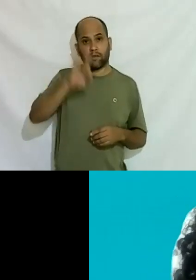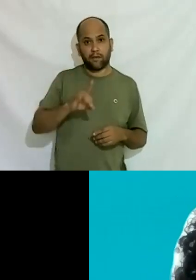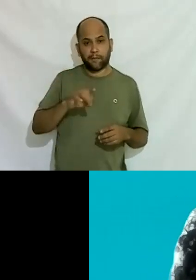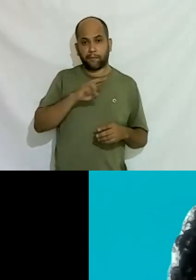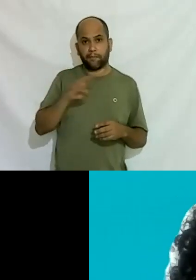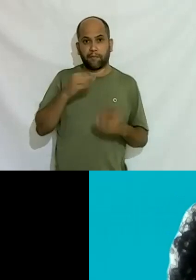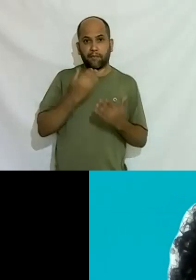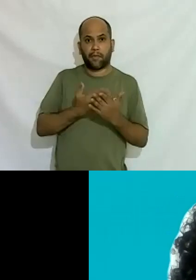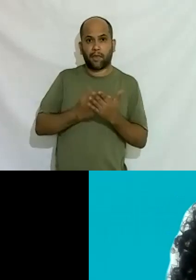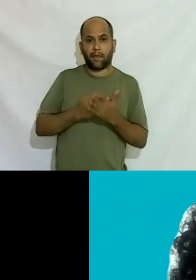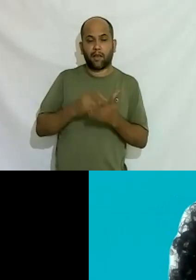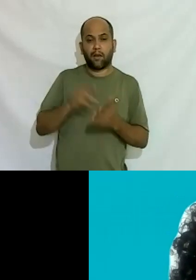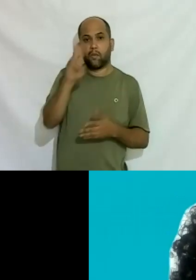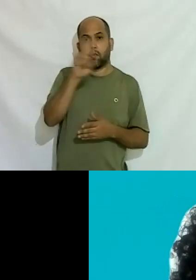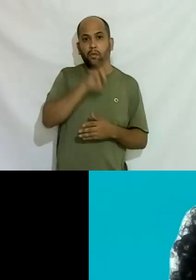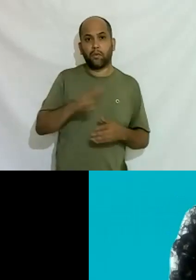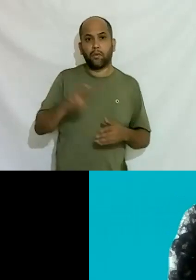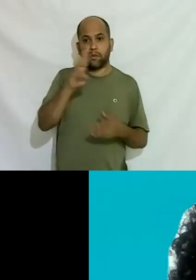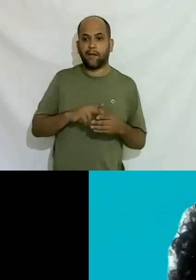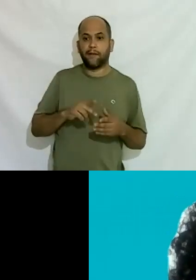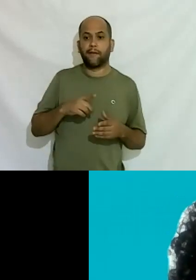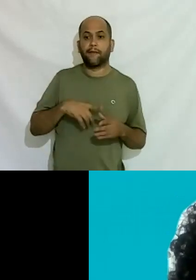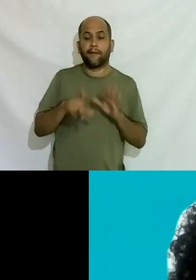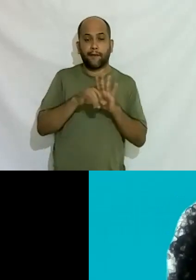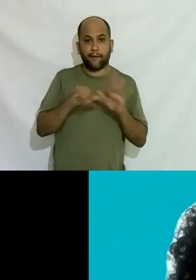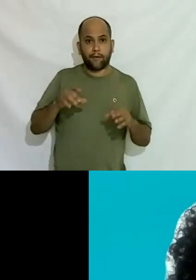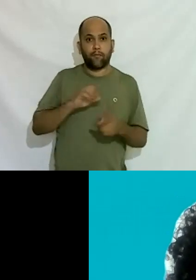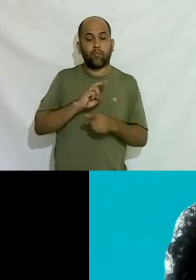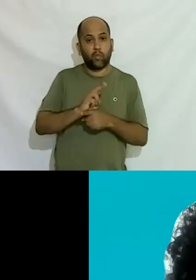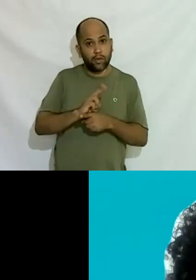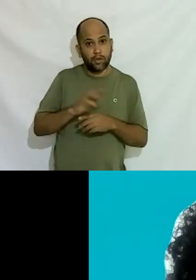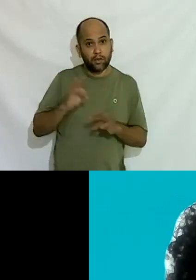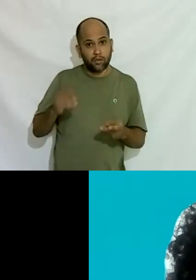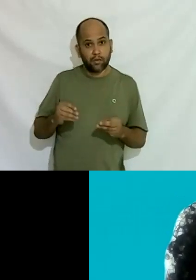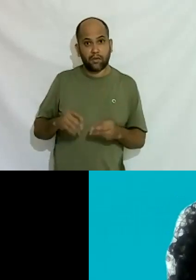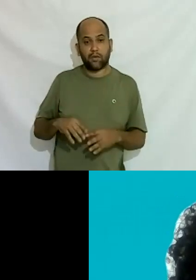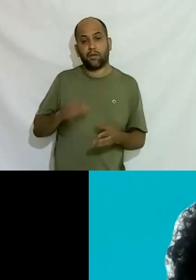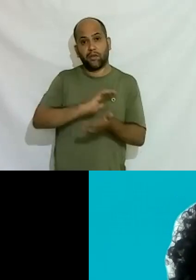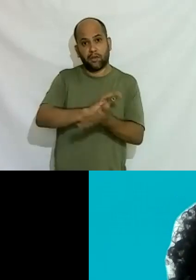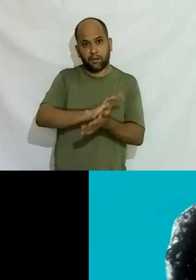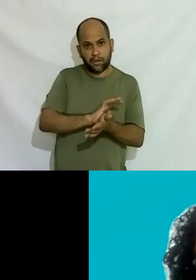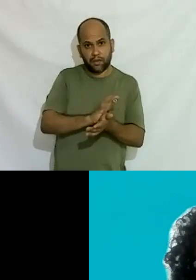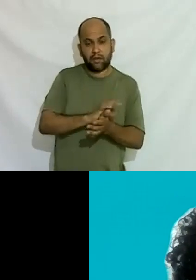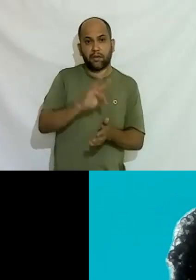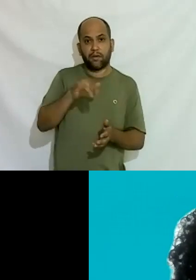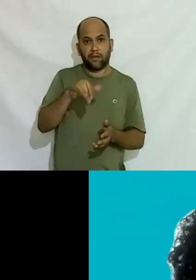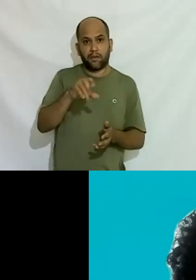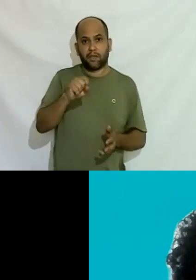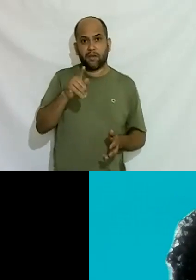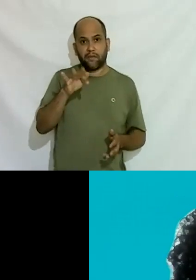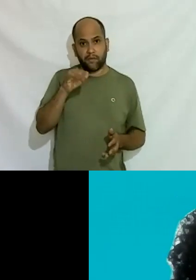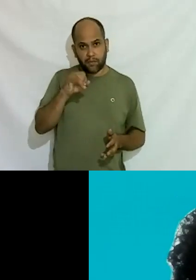tem direito ao uso de banheiro hoje tem leis protegendo tudo isso hoje existe criminalização não transferia crime